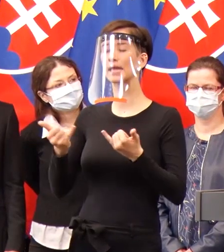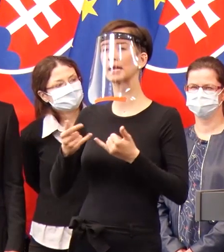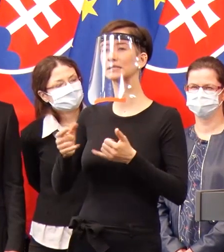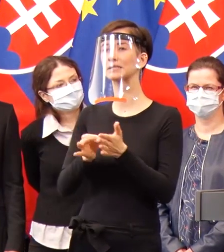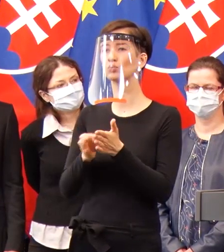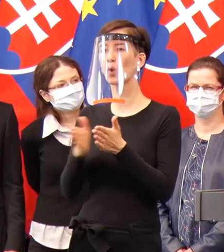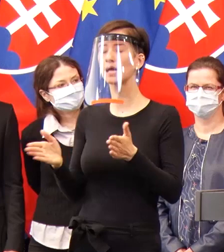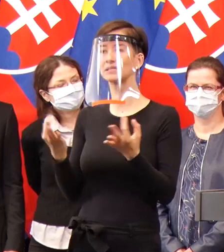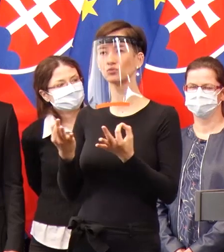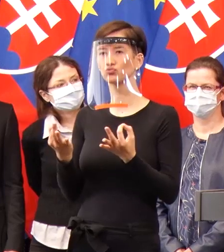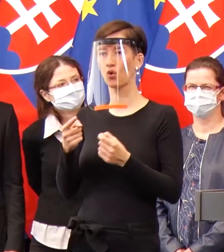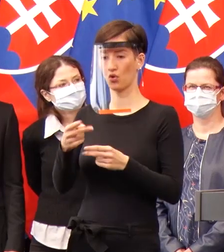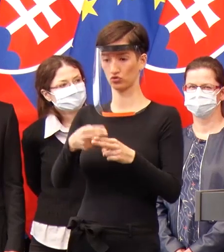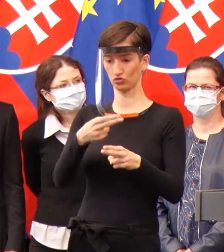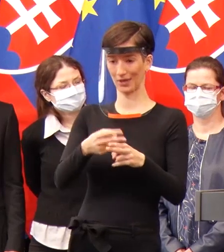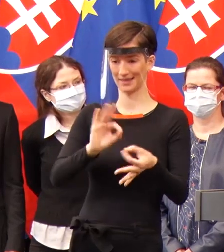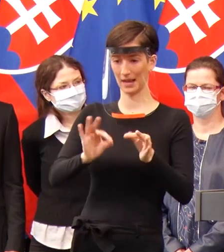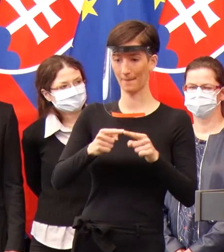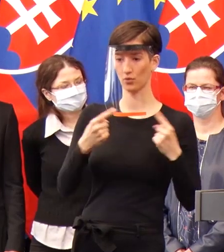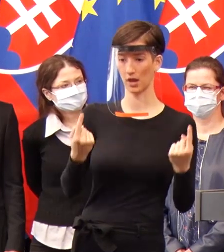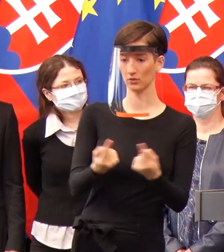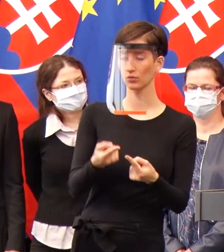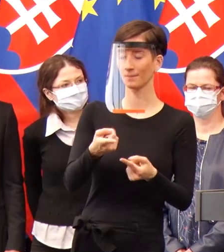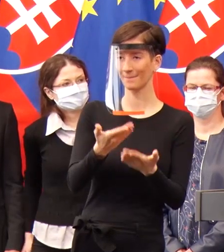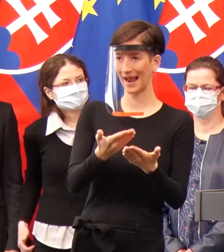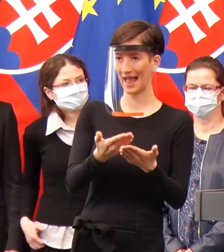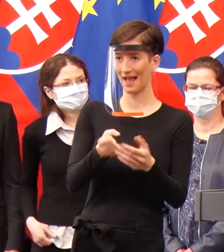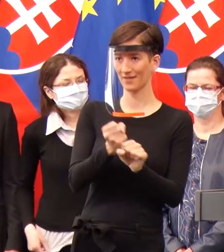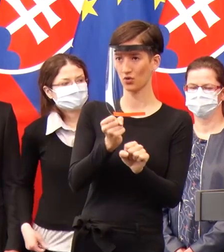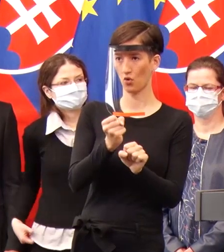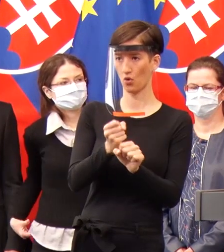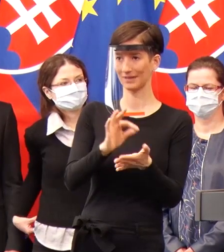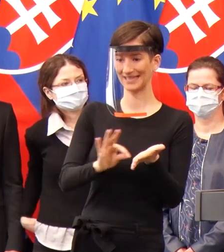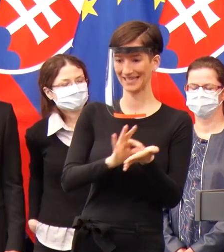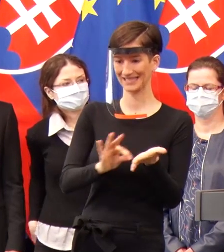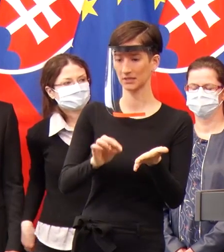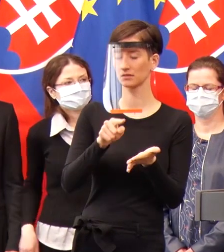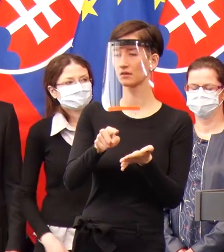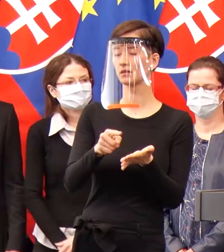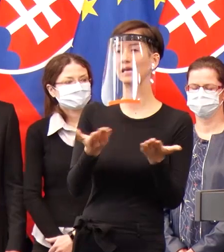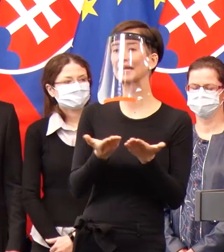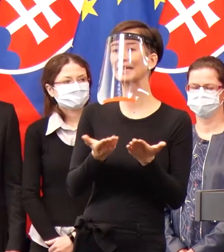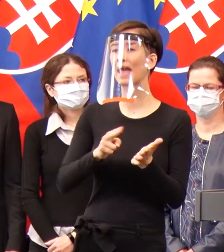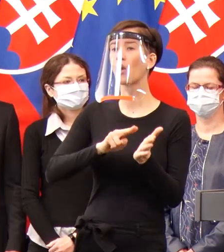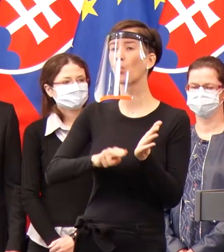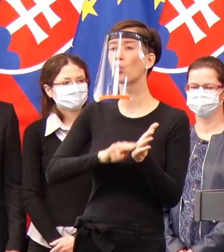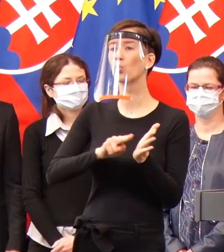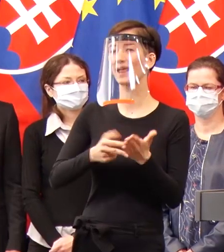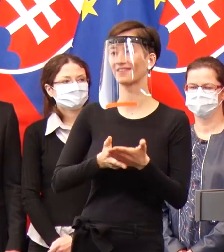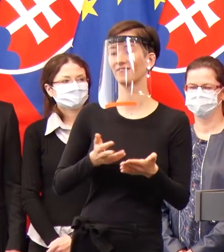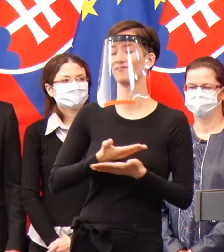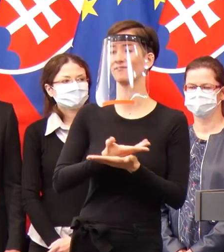vykonávajú testy práve, sa vykonávajú práve na úrade verejného zdravotníctva.